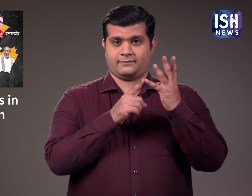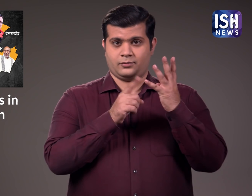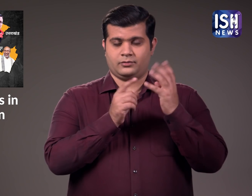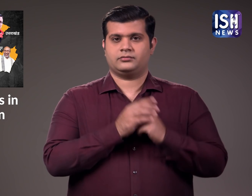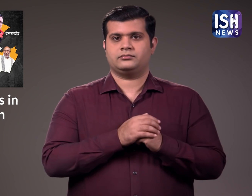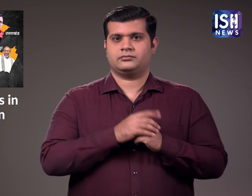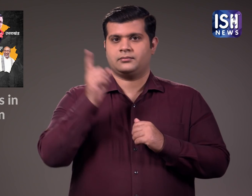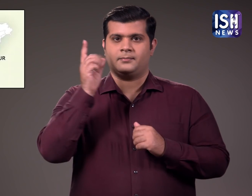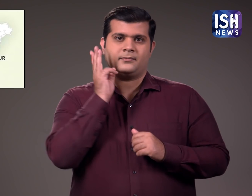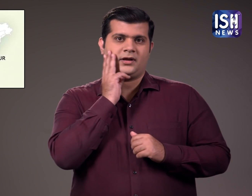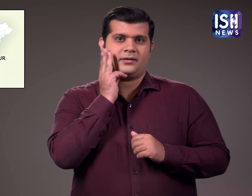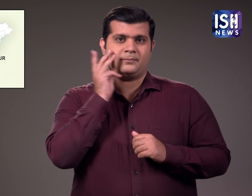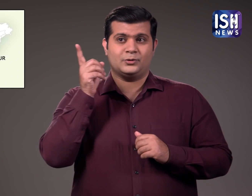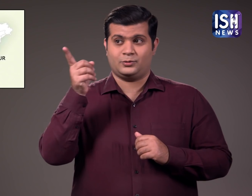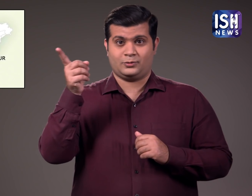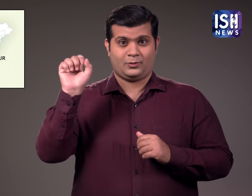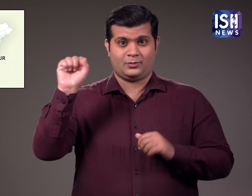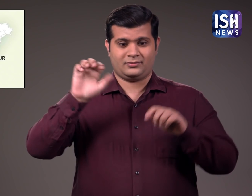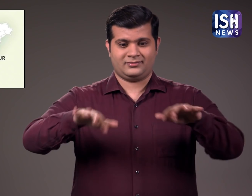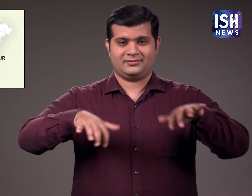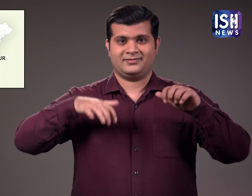मनिपूर में विधानसभा की कुल 60 सीटे है